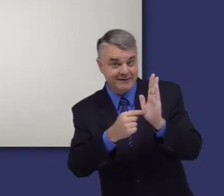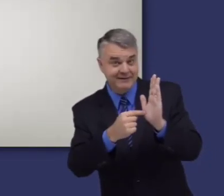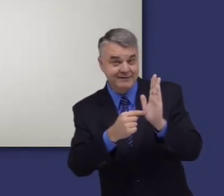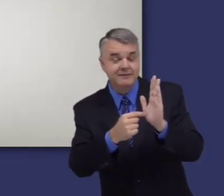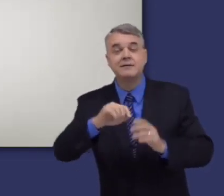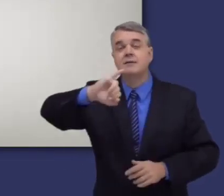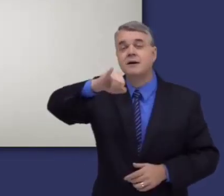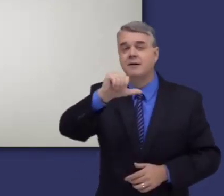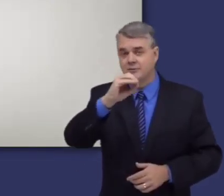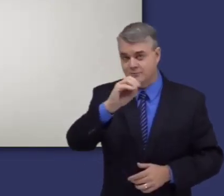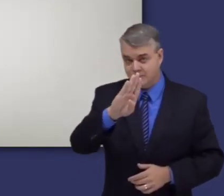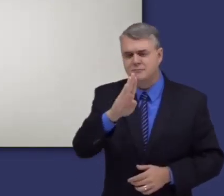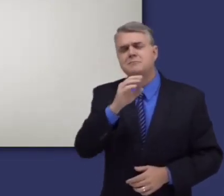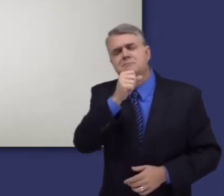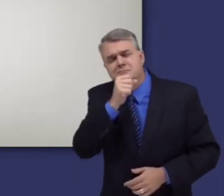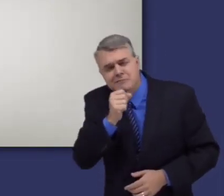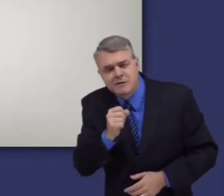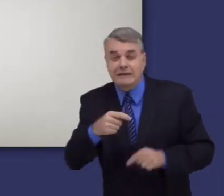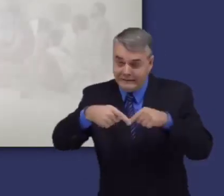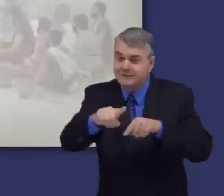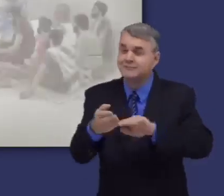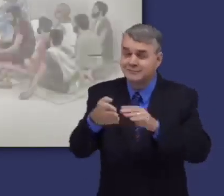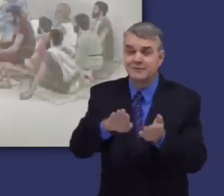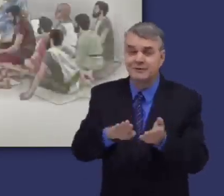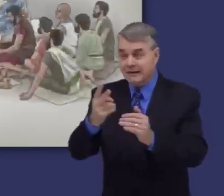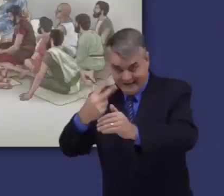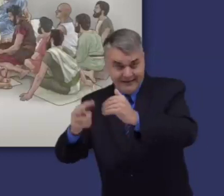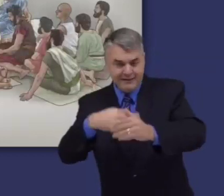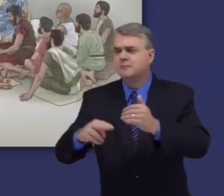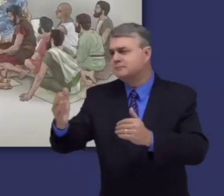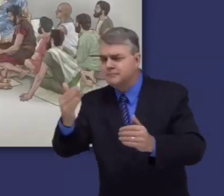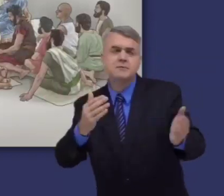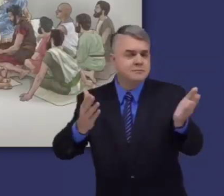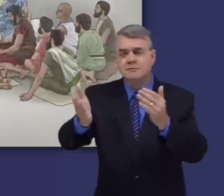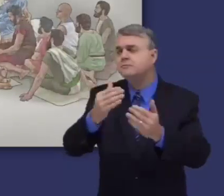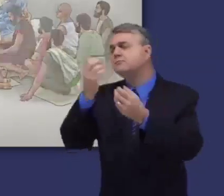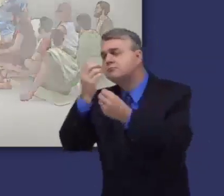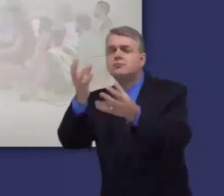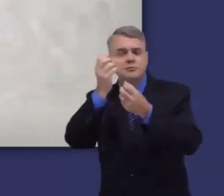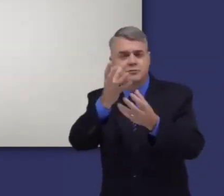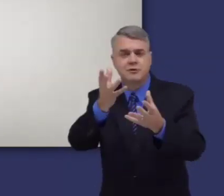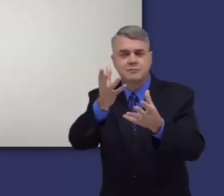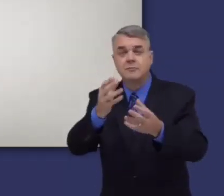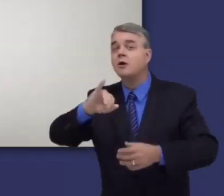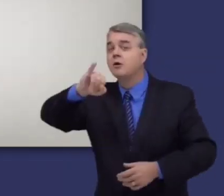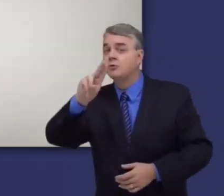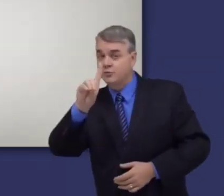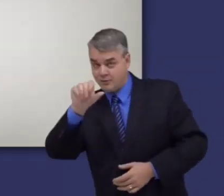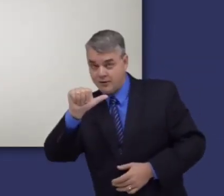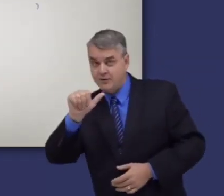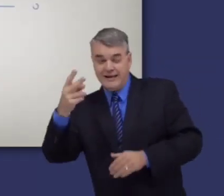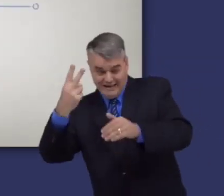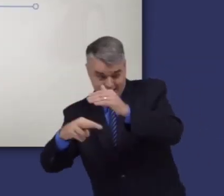El capítulo 49 relata la profecía que Jacob dijo antes de morir sobre sus hijos. La familia de Judá